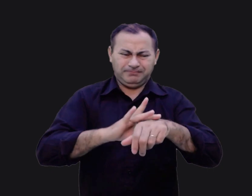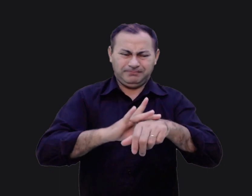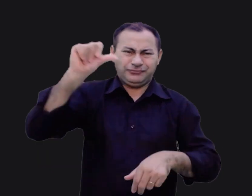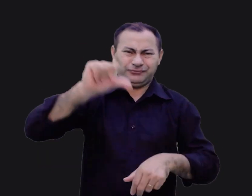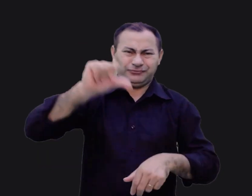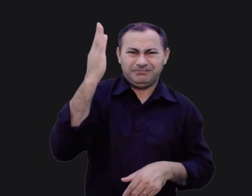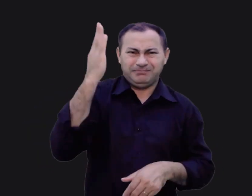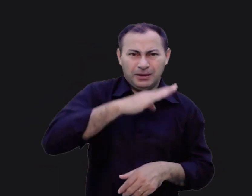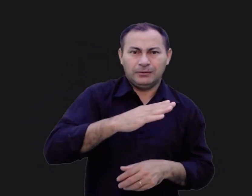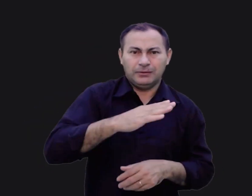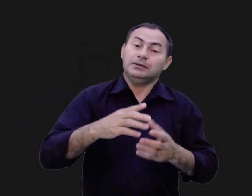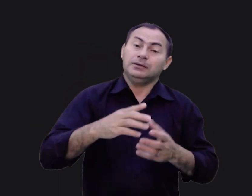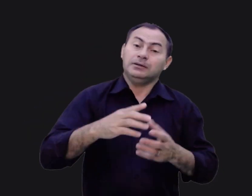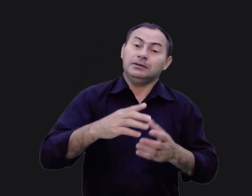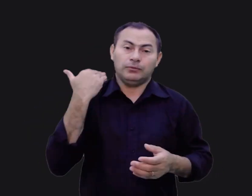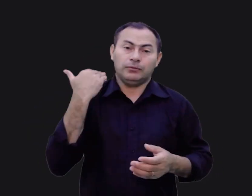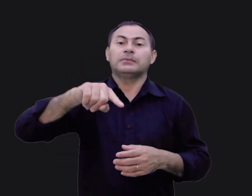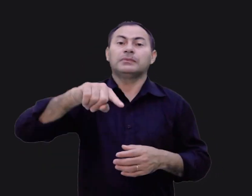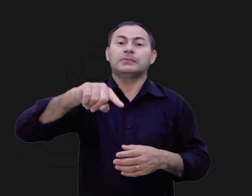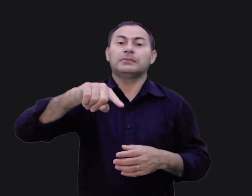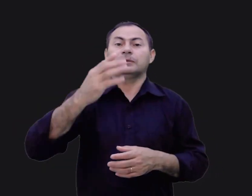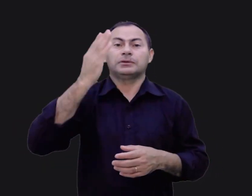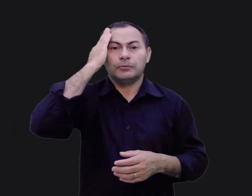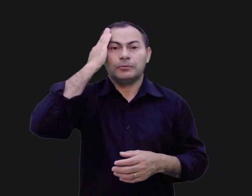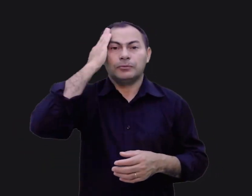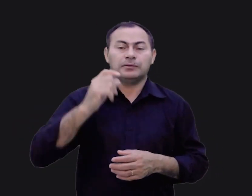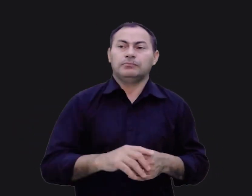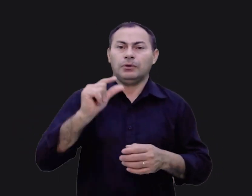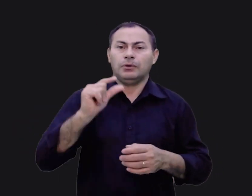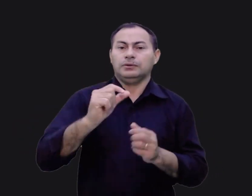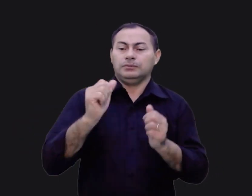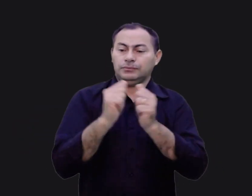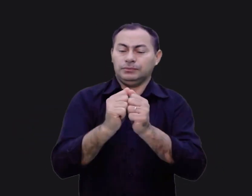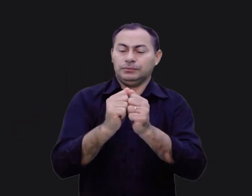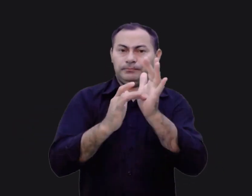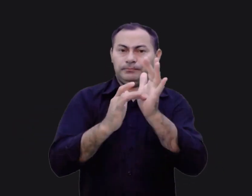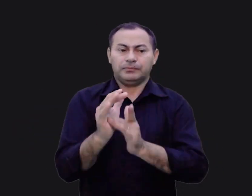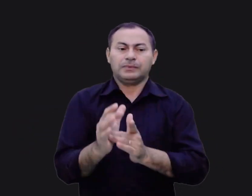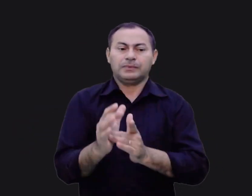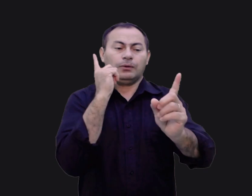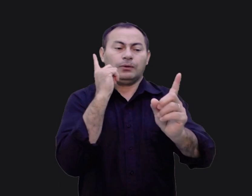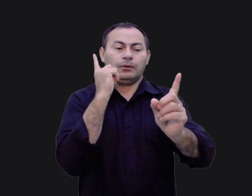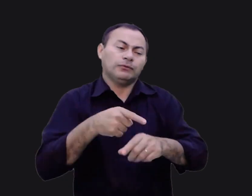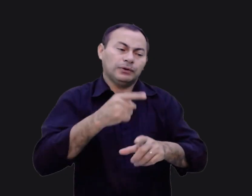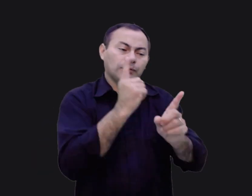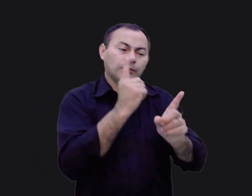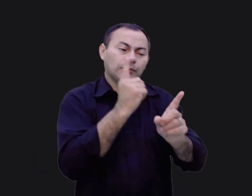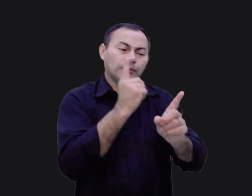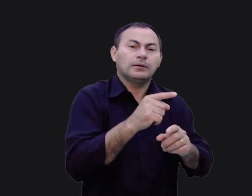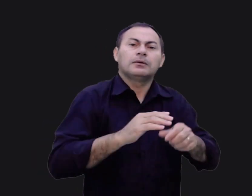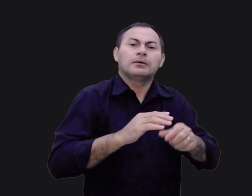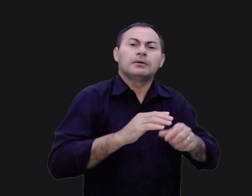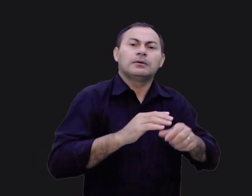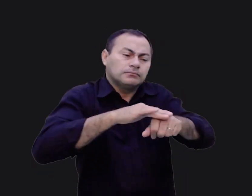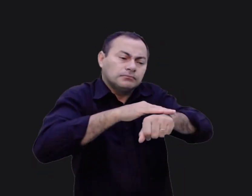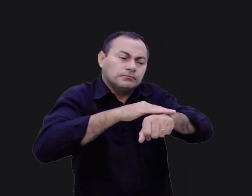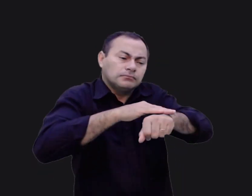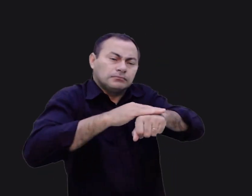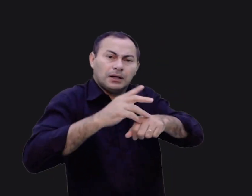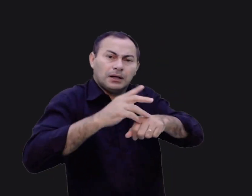e foi assim que Deus o levou. Logo depois que ele soube que em breve estaria com Jesus, eu me encontrei com ele. Enquanto conversávamos sobre o